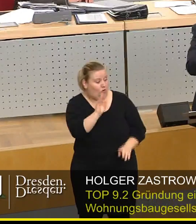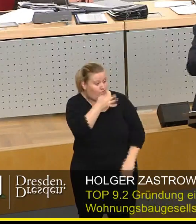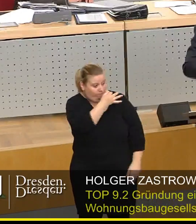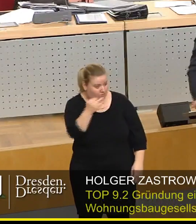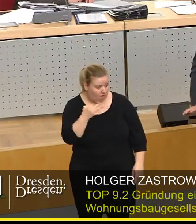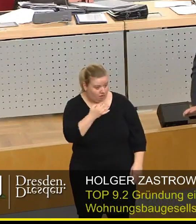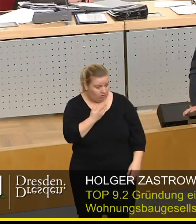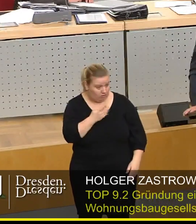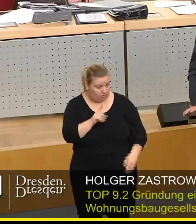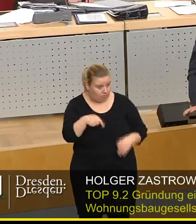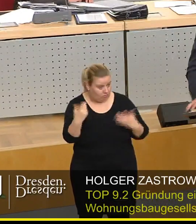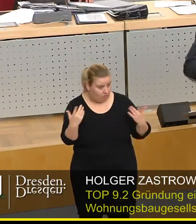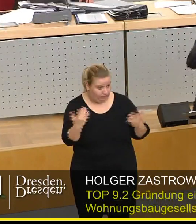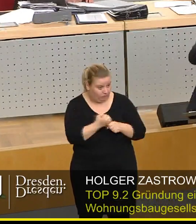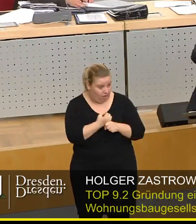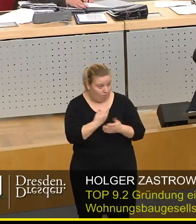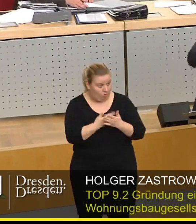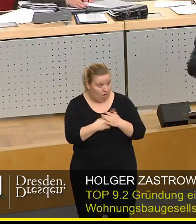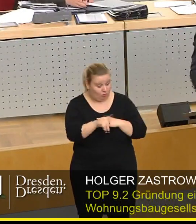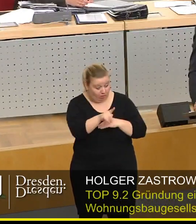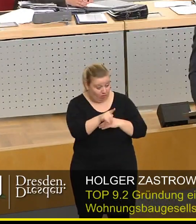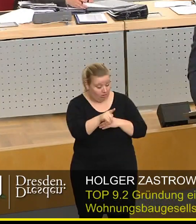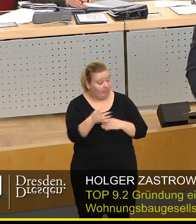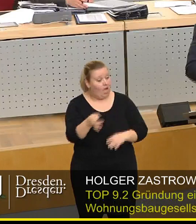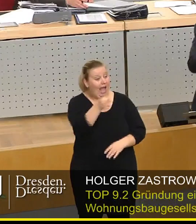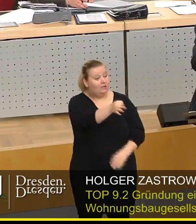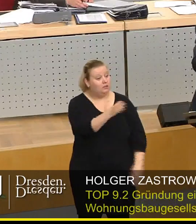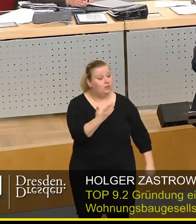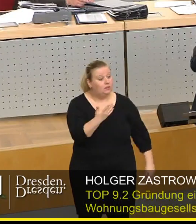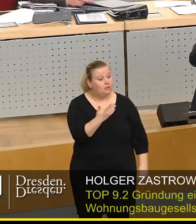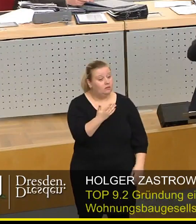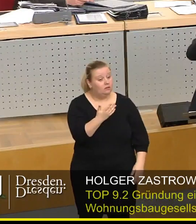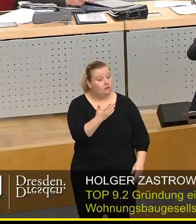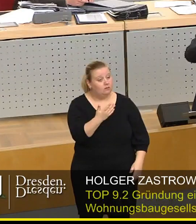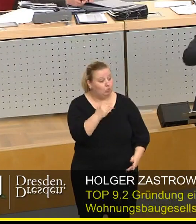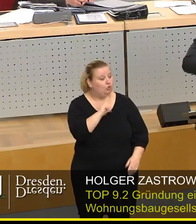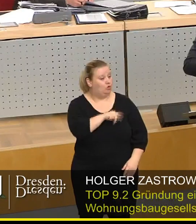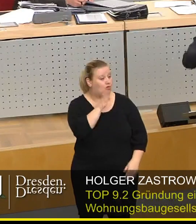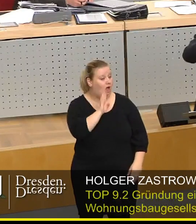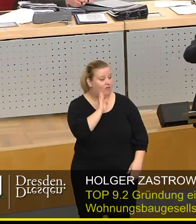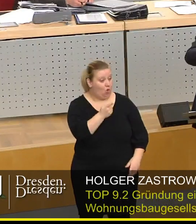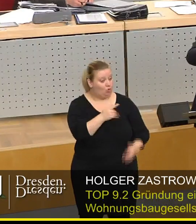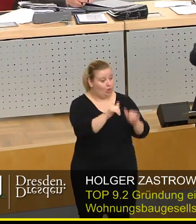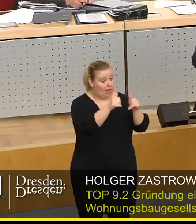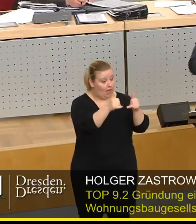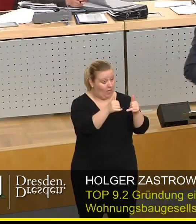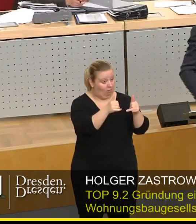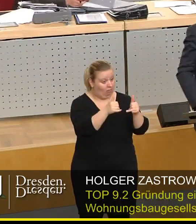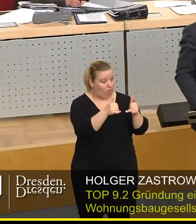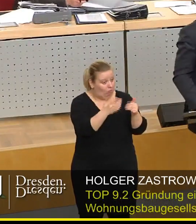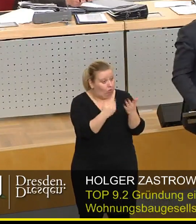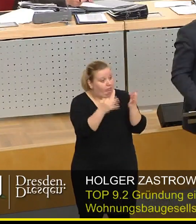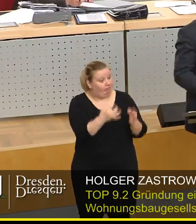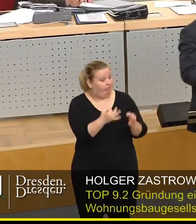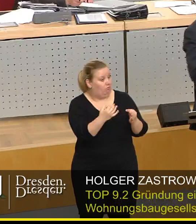Frage. Was machen Sie eigentlich, wenn jemand, der dort einzieht, die Kriterien, um in einer Sozialwohnung zu leben, nicht mehr